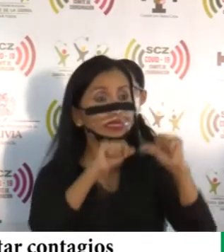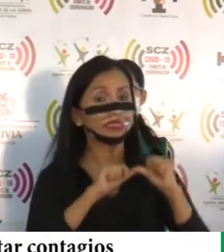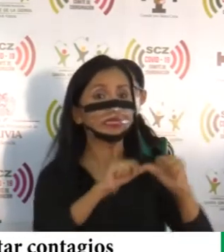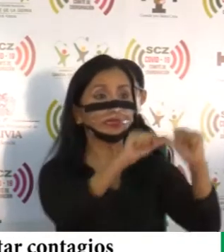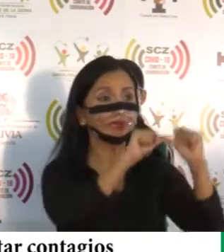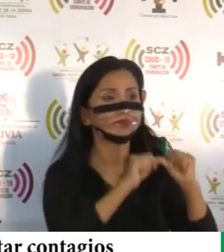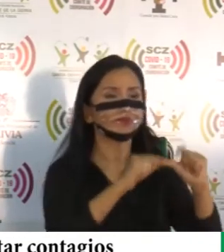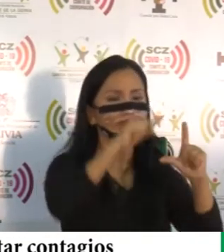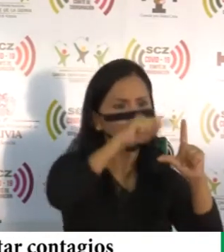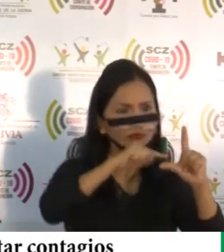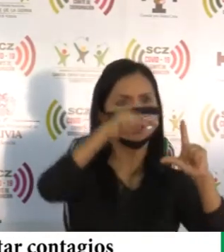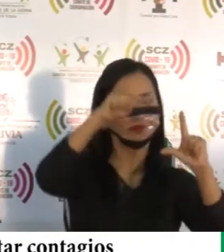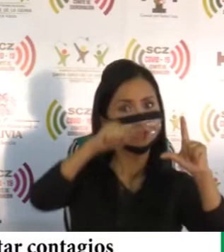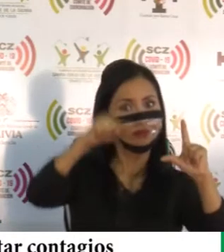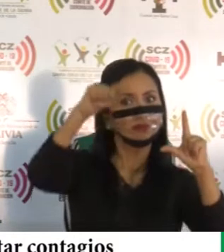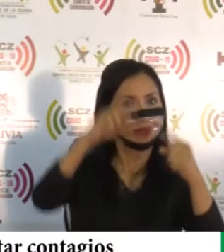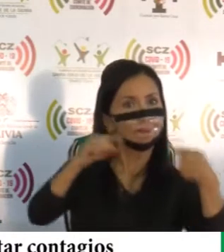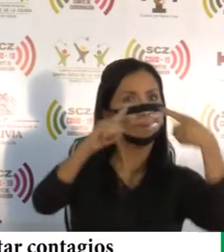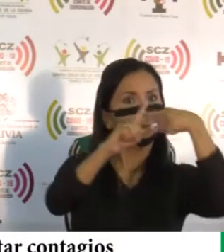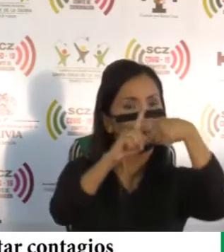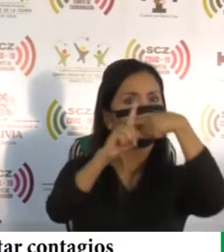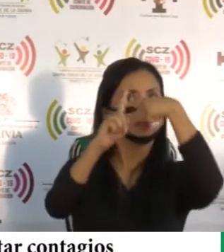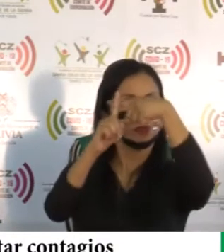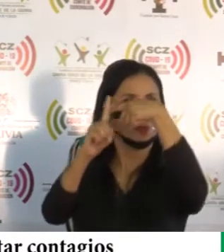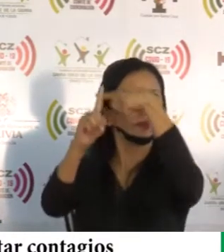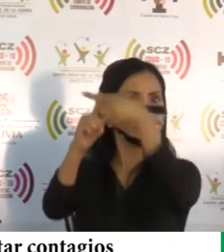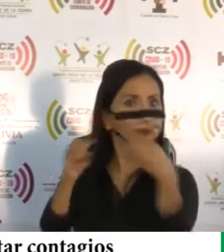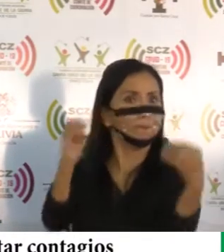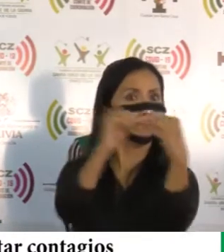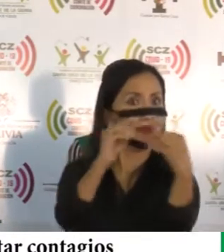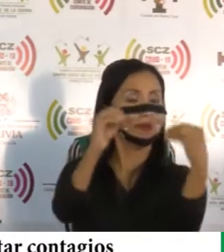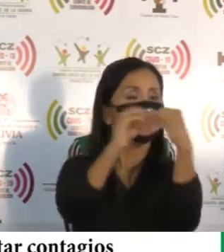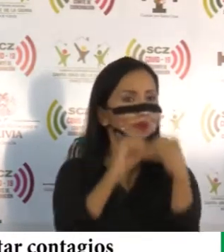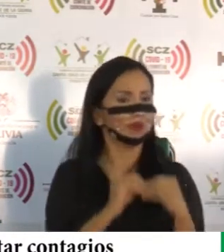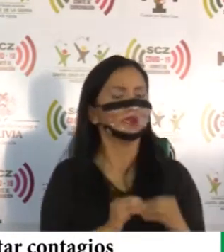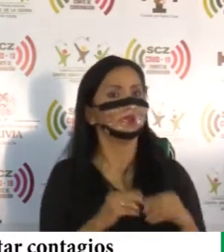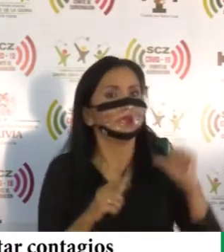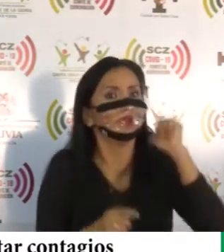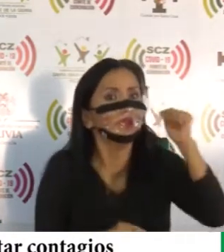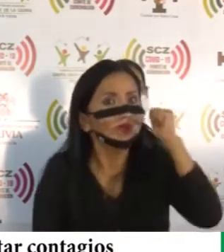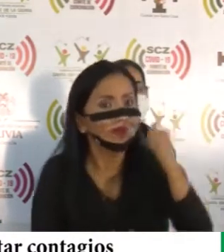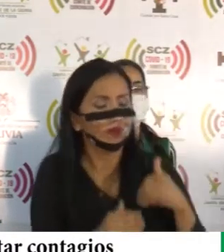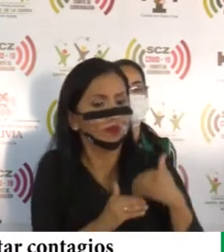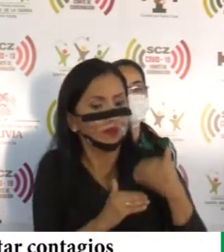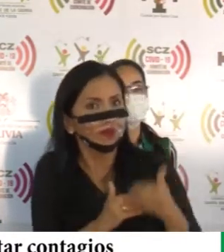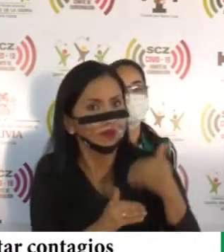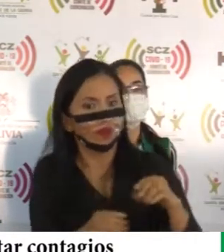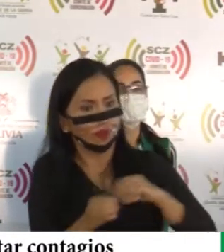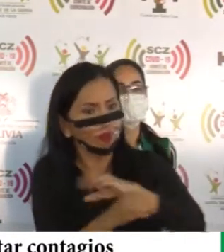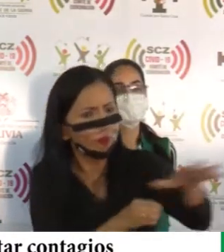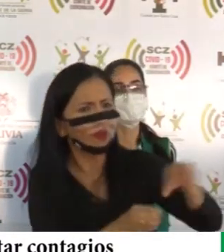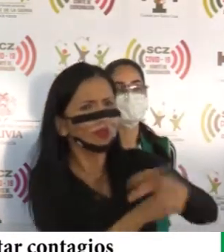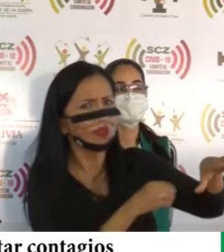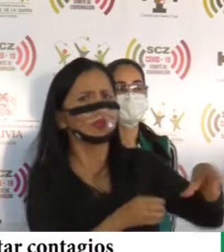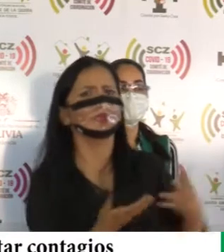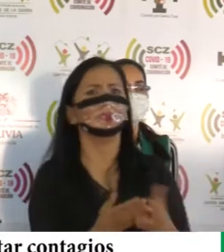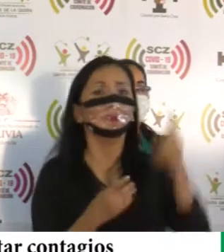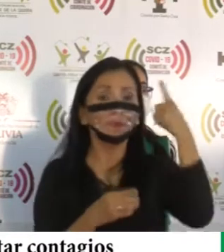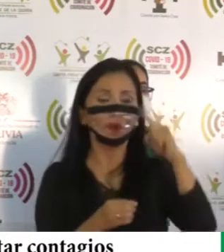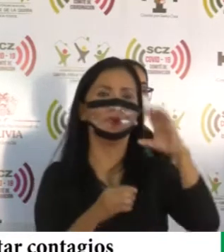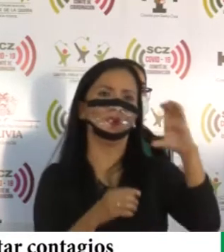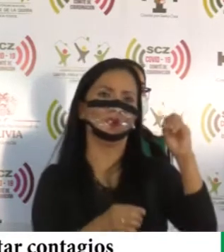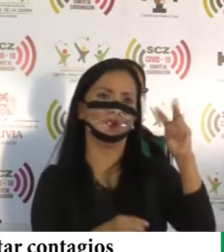curva ascendente sobre los casos que se van acumulando día a día por el contagio por el COVID-19.